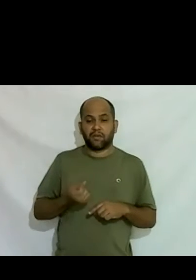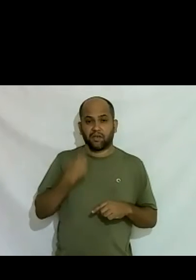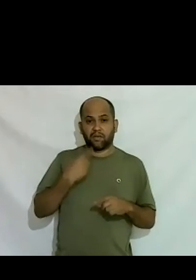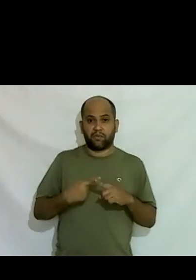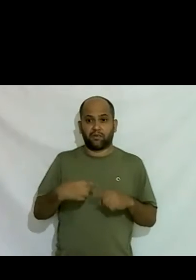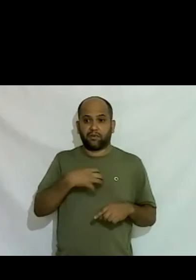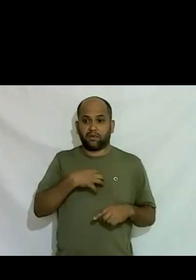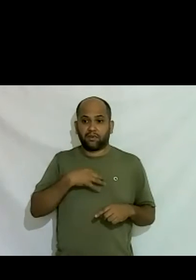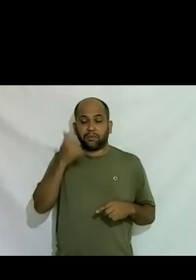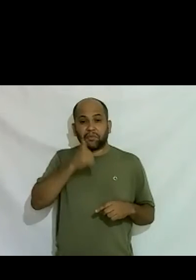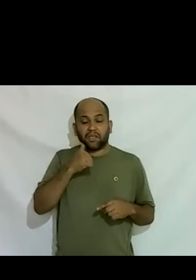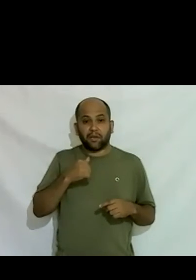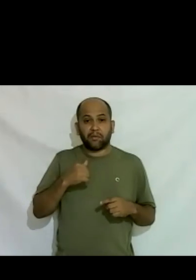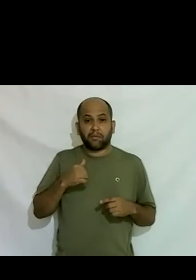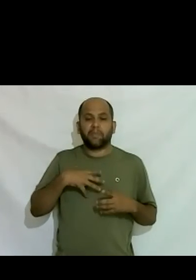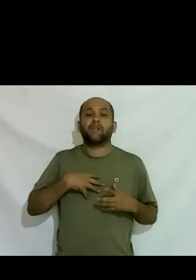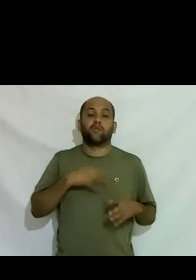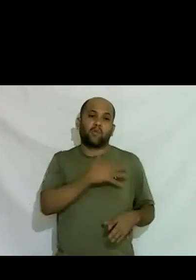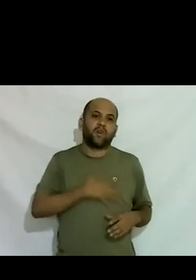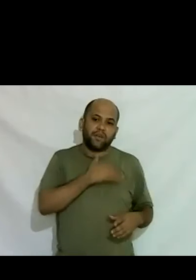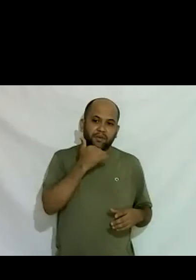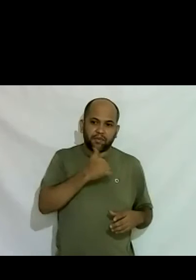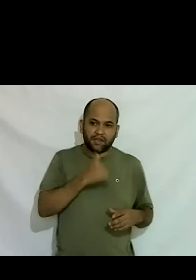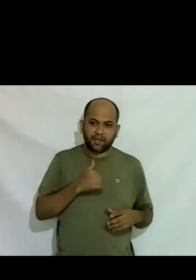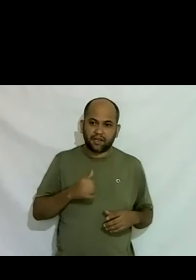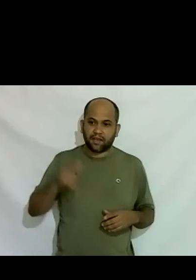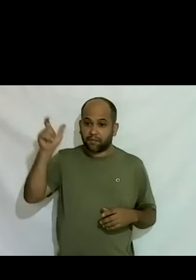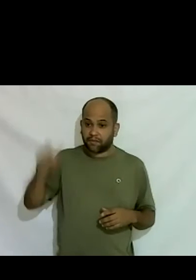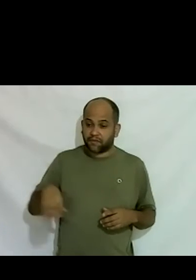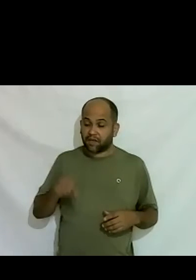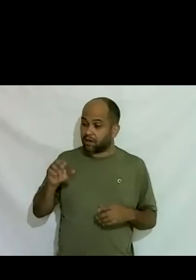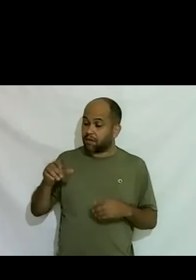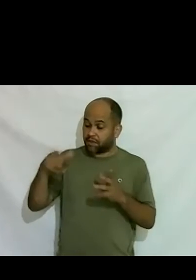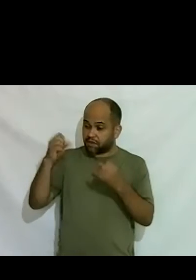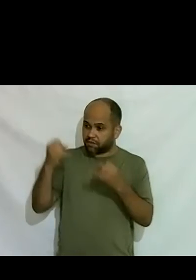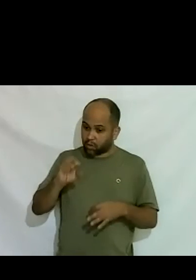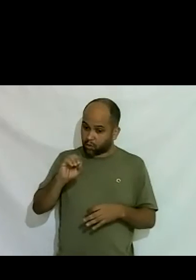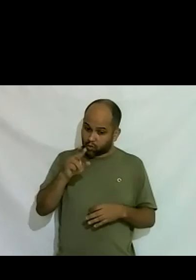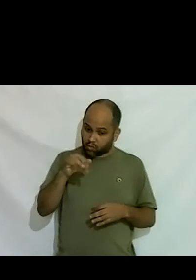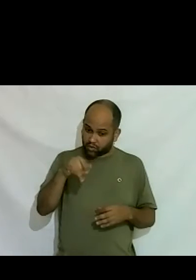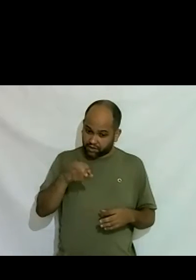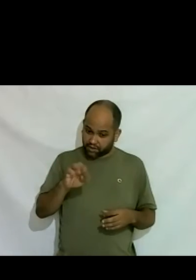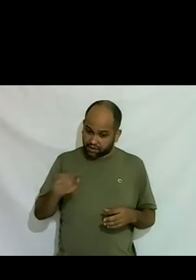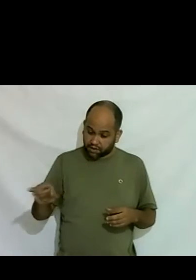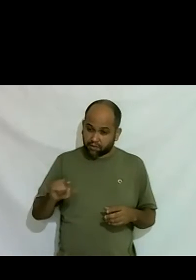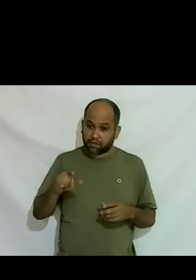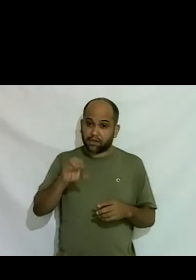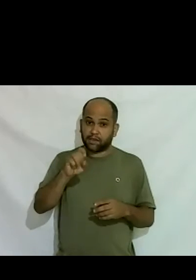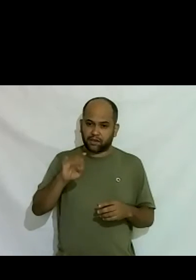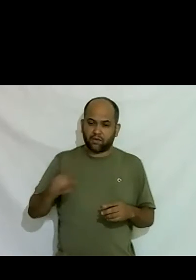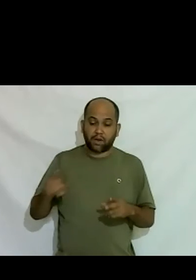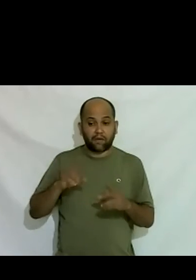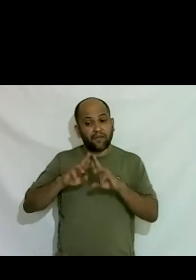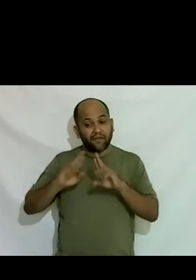gosto de mulher e ele falou mas orientação sexual é uma coisa identidade de gênero é outra